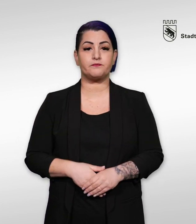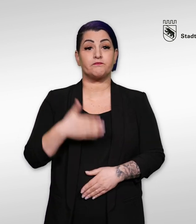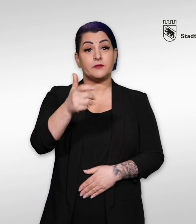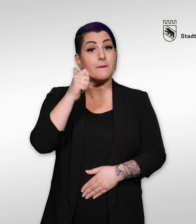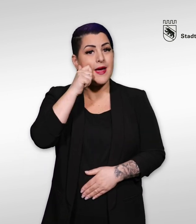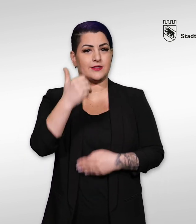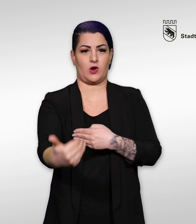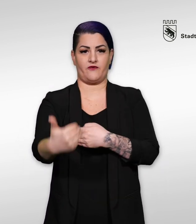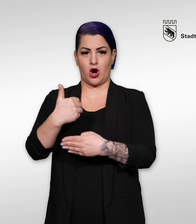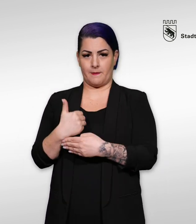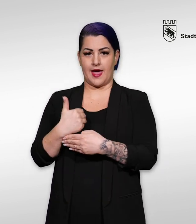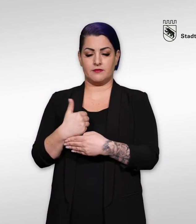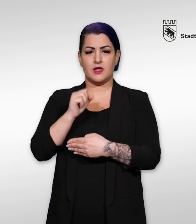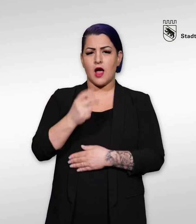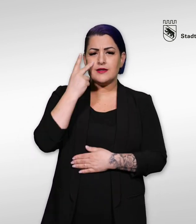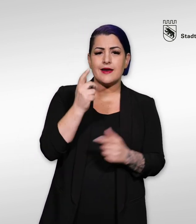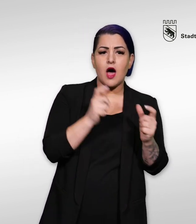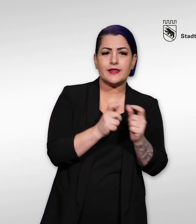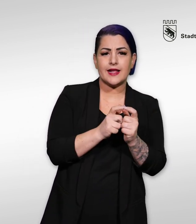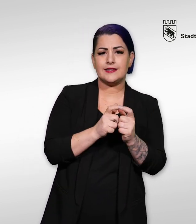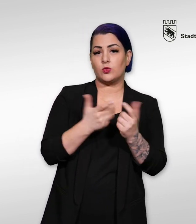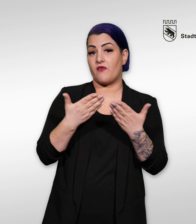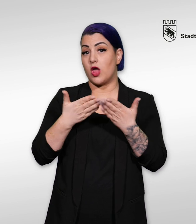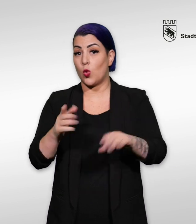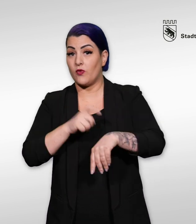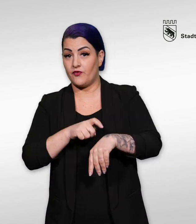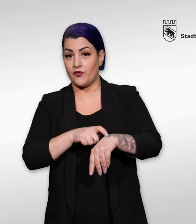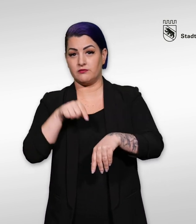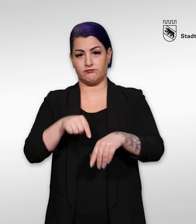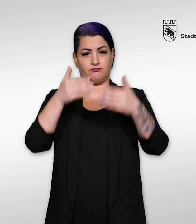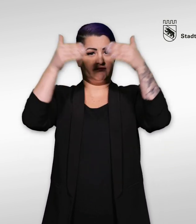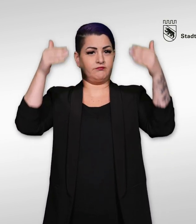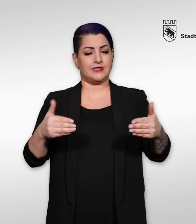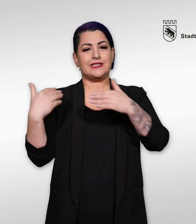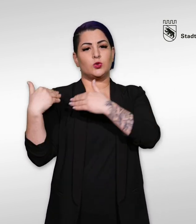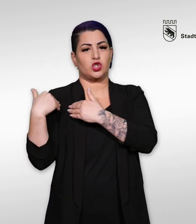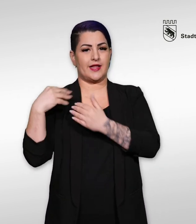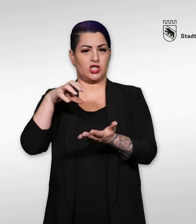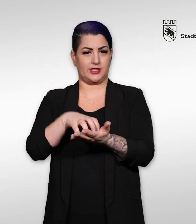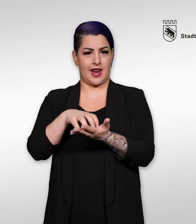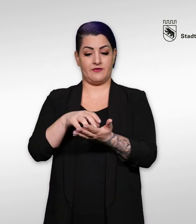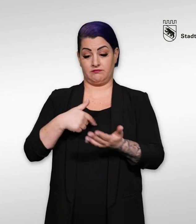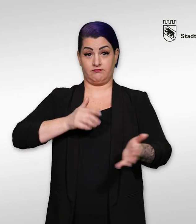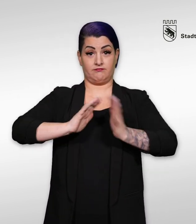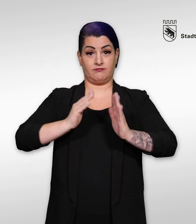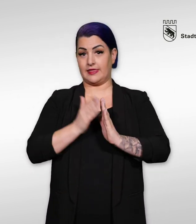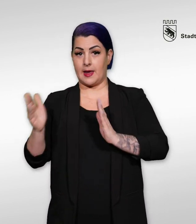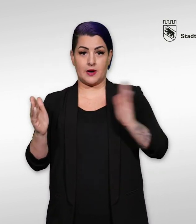Kommen Sie persönlich vorbei. Sie finden die Adresse und die Öffnungszeiten in der Box zuständige Stelle neben oder unter diesem Video.